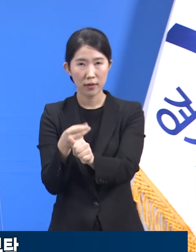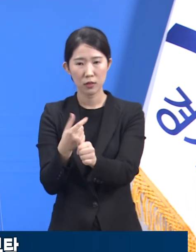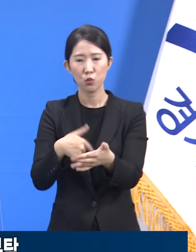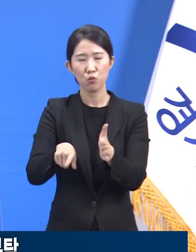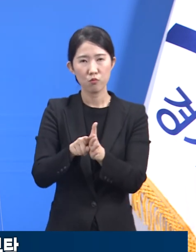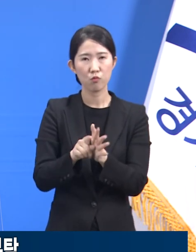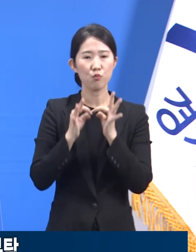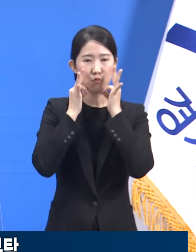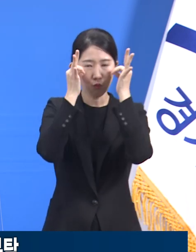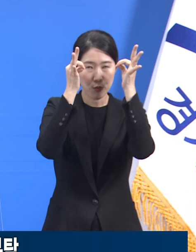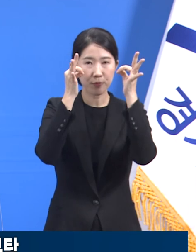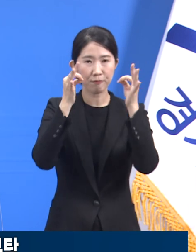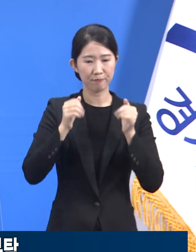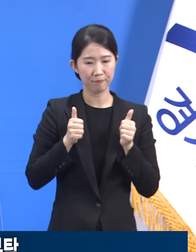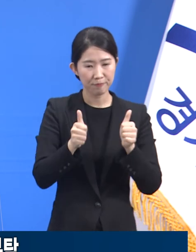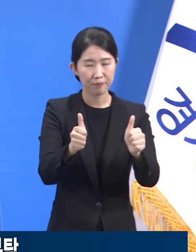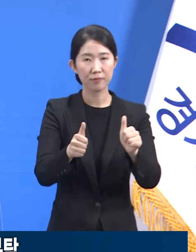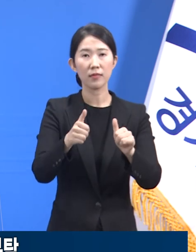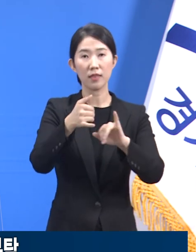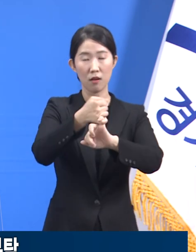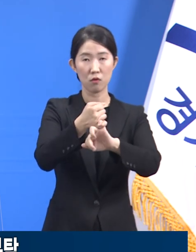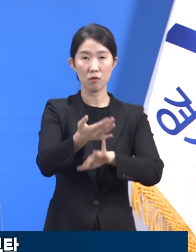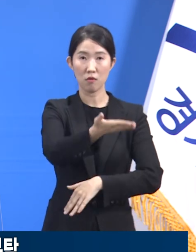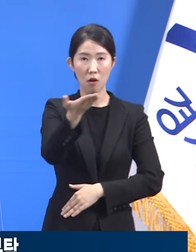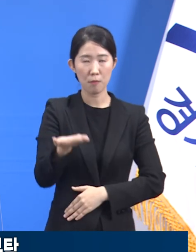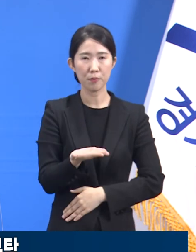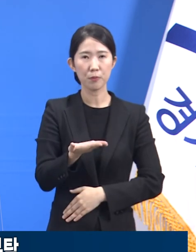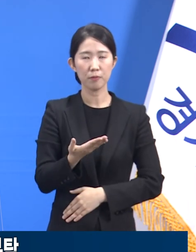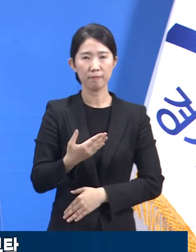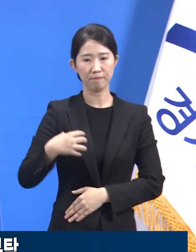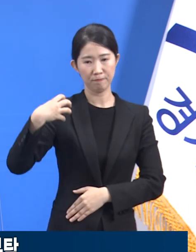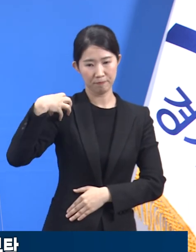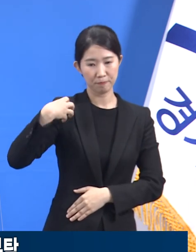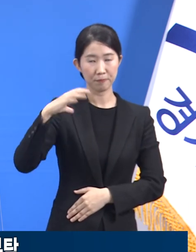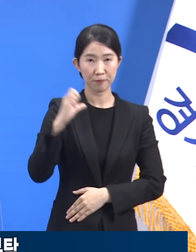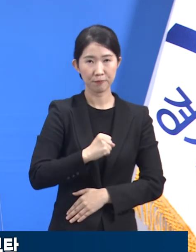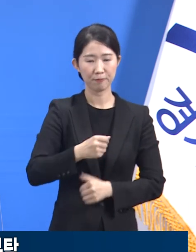도민들께서도 자율과 책임의 자세로 협조해 주십시오. 감사합니다. 감사합니다.